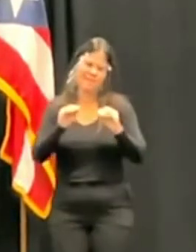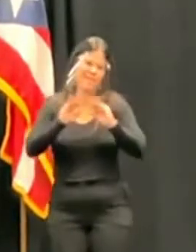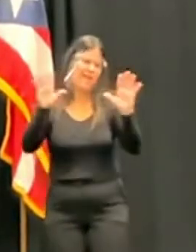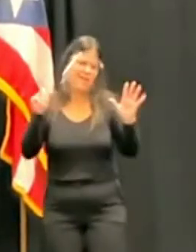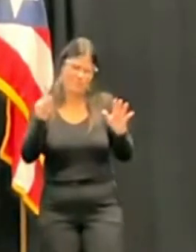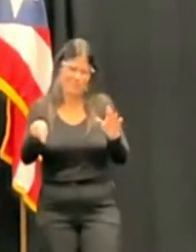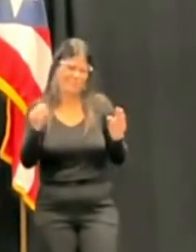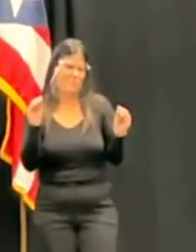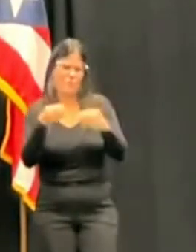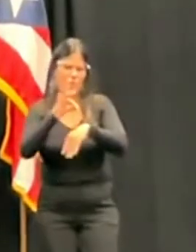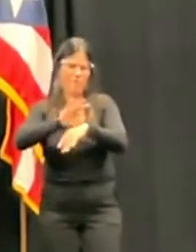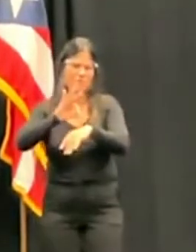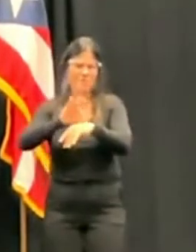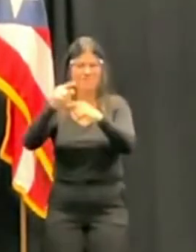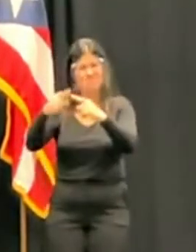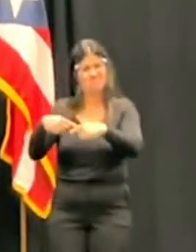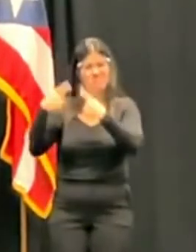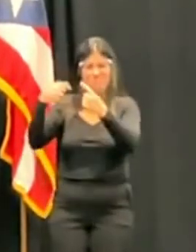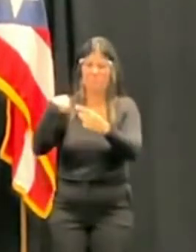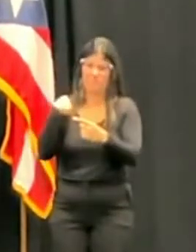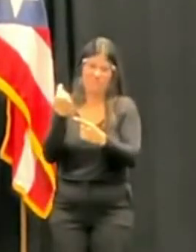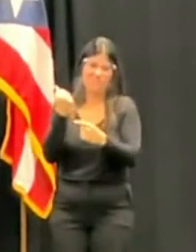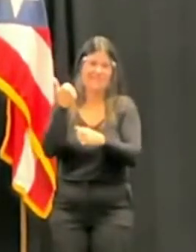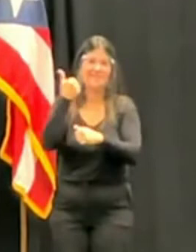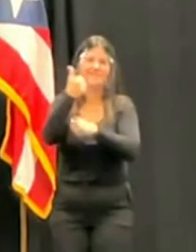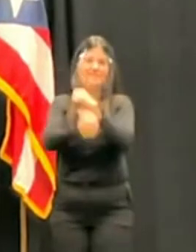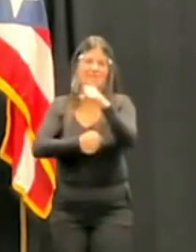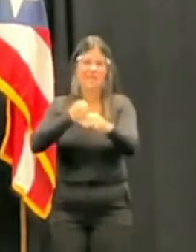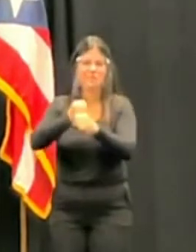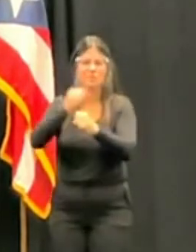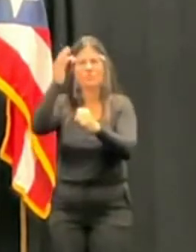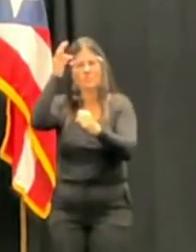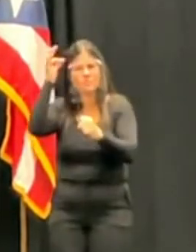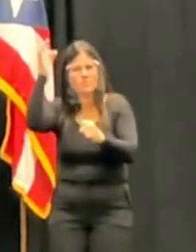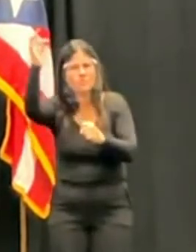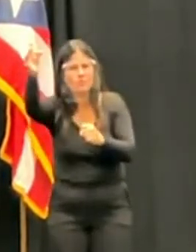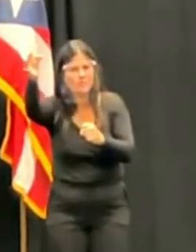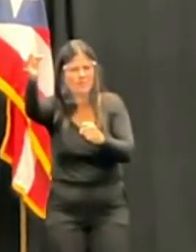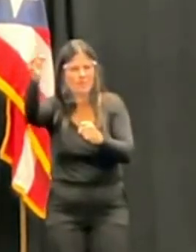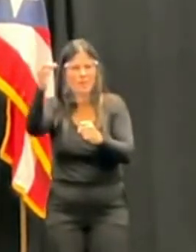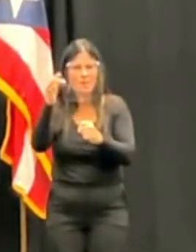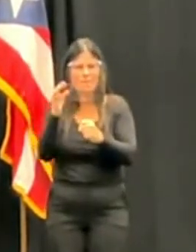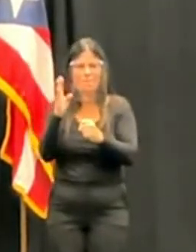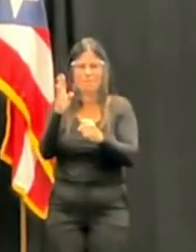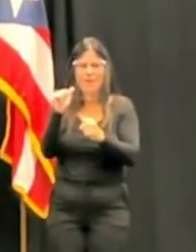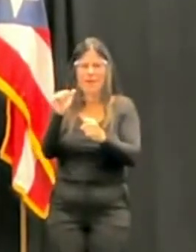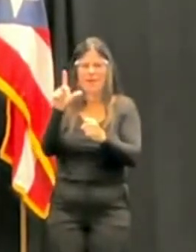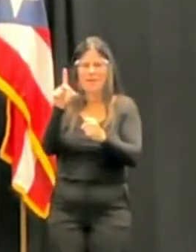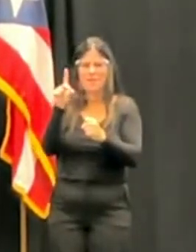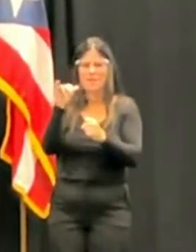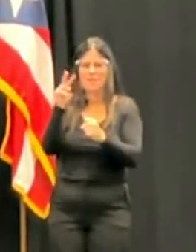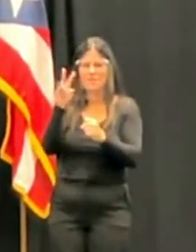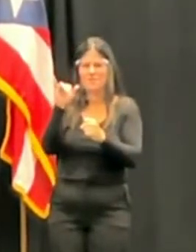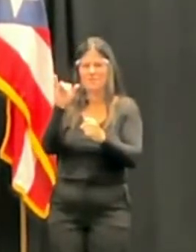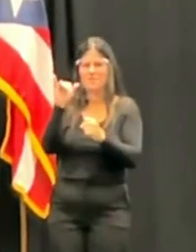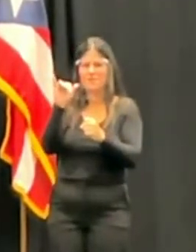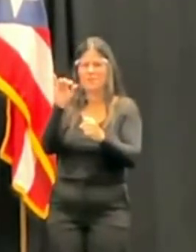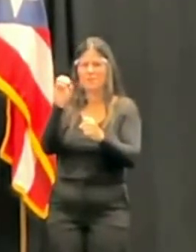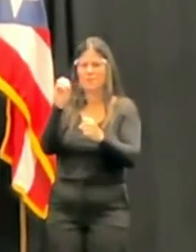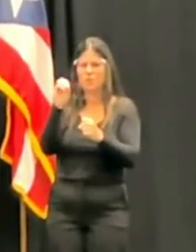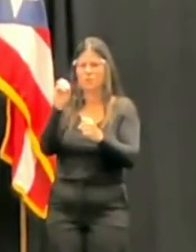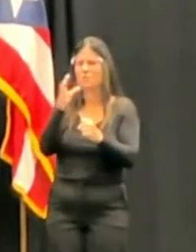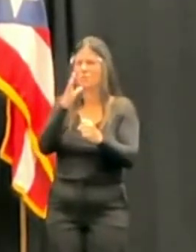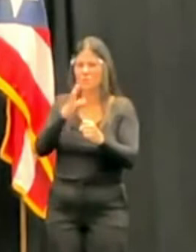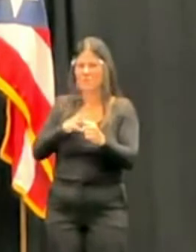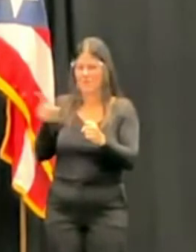10 años bajo la filosofía de la CPA Valdivieso. Y el CPA Lucena puede tener unas